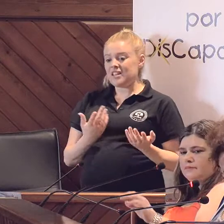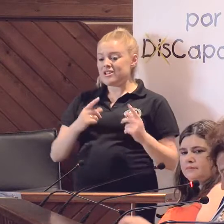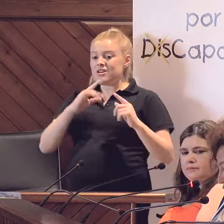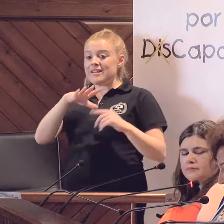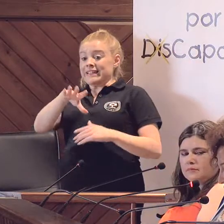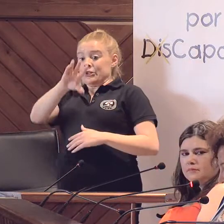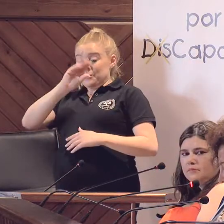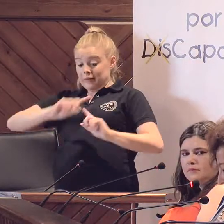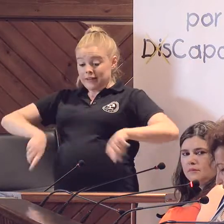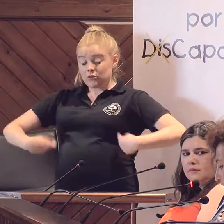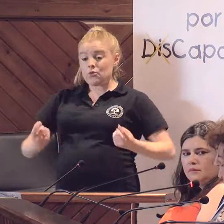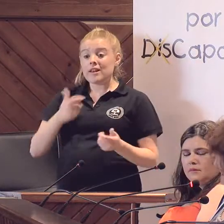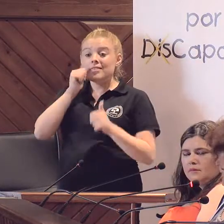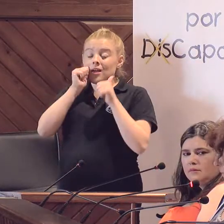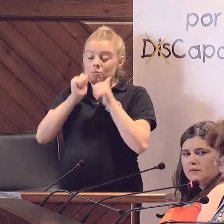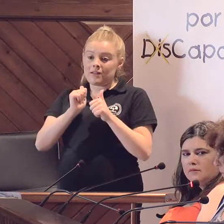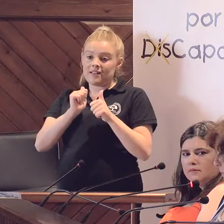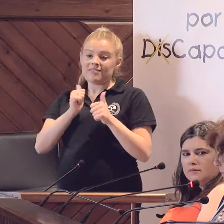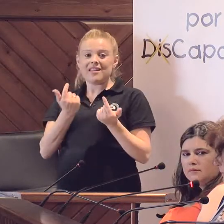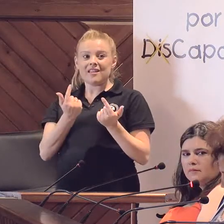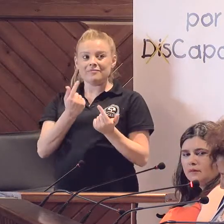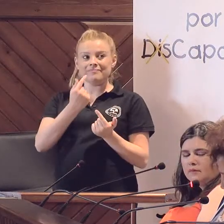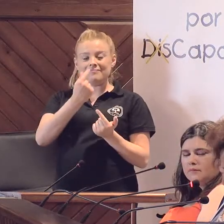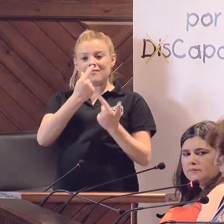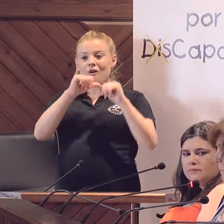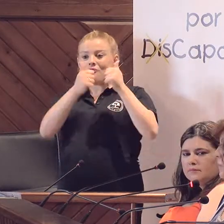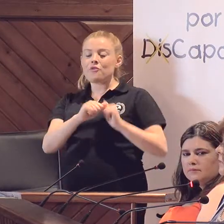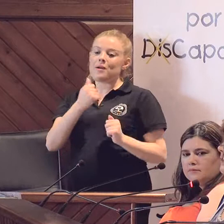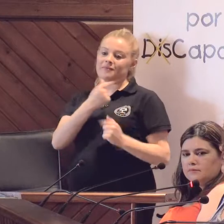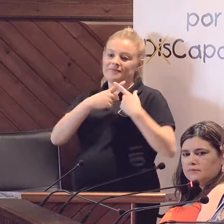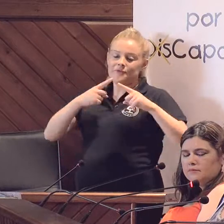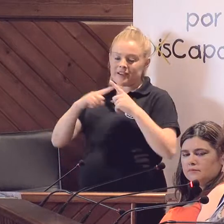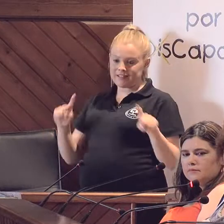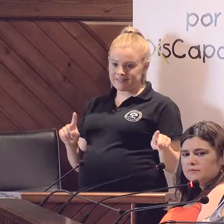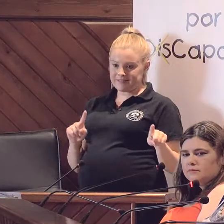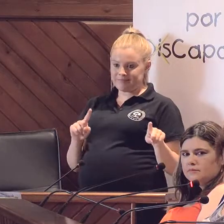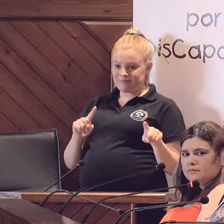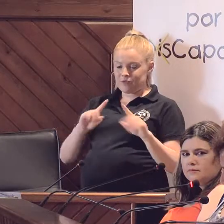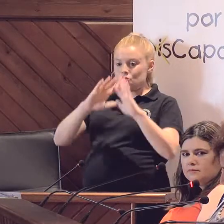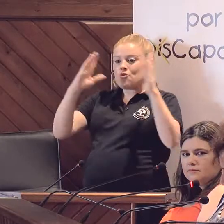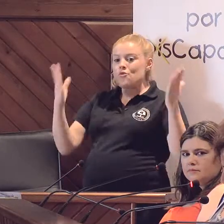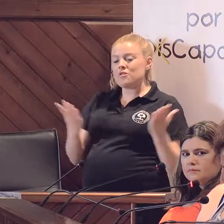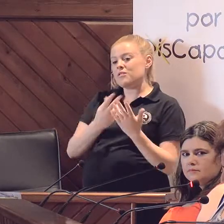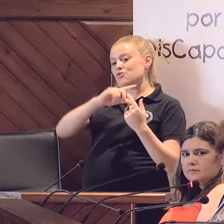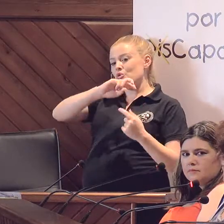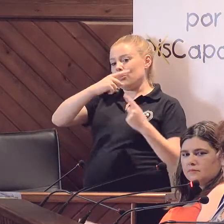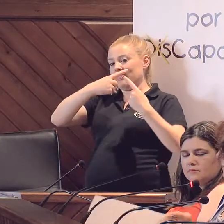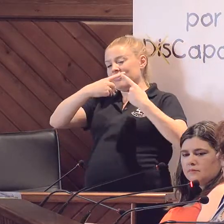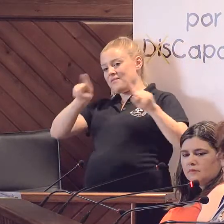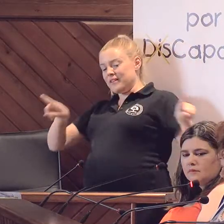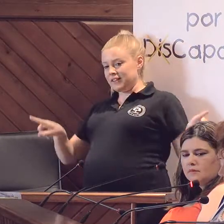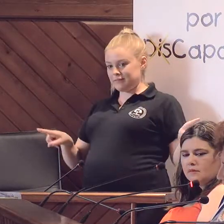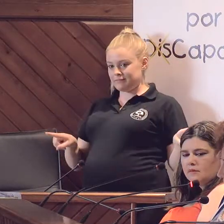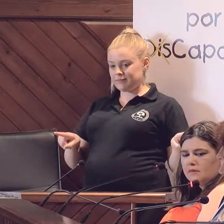es un dibujo de diferentes colores, formas y cualidades que conforman un universo múltiple dentro de un orden